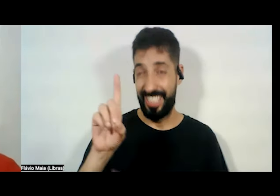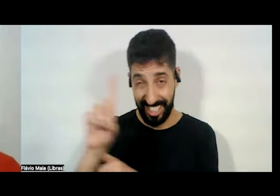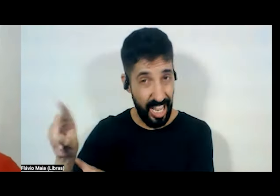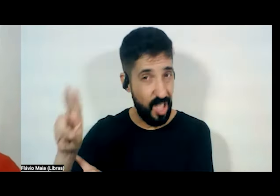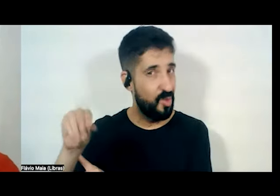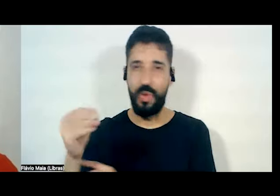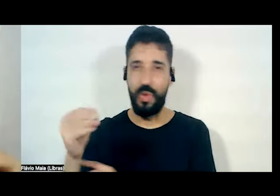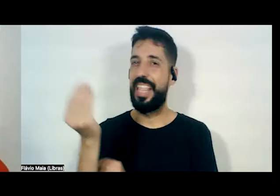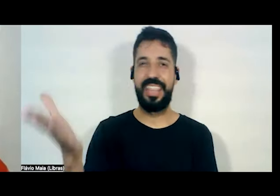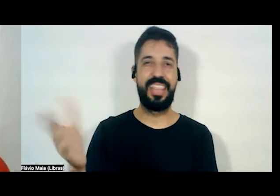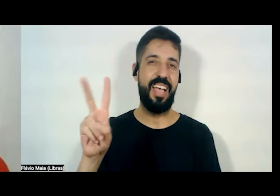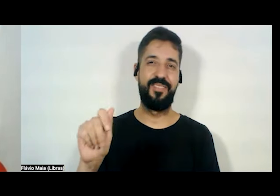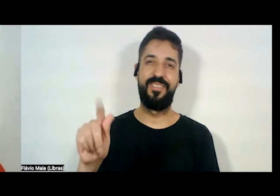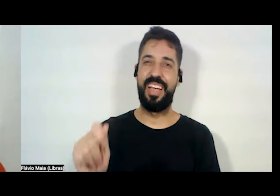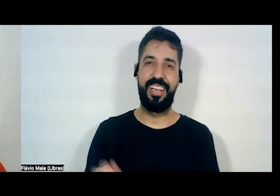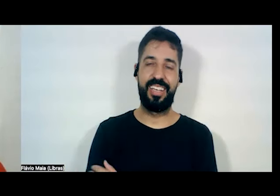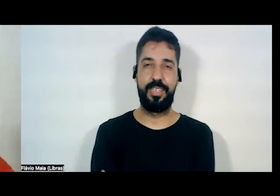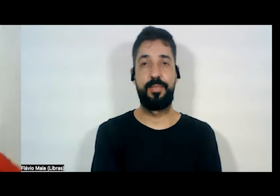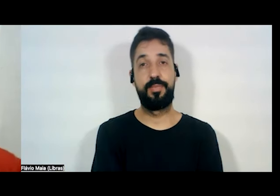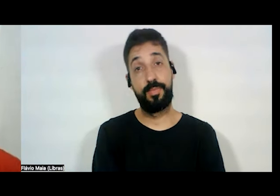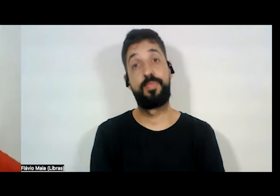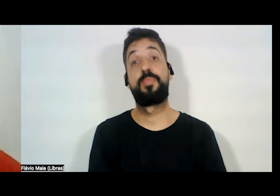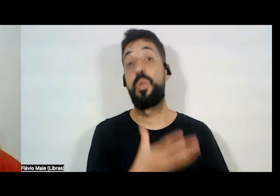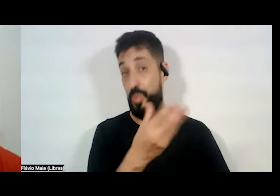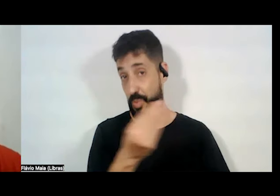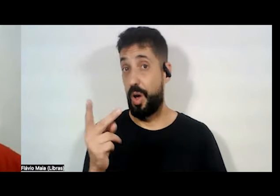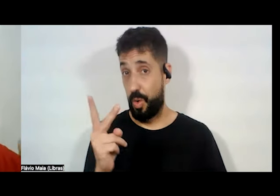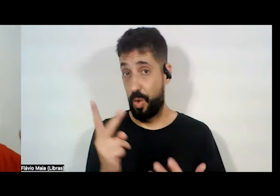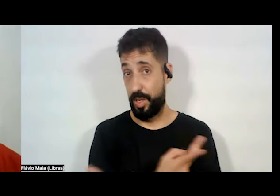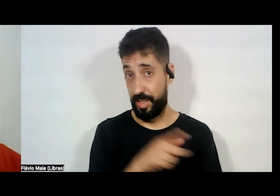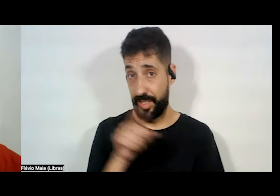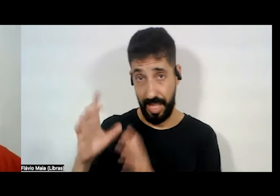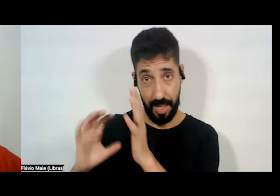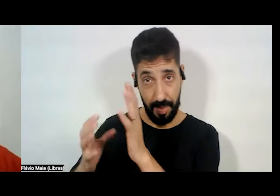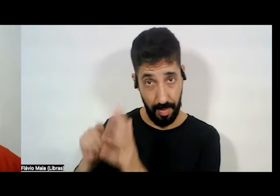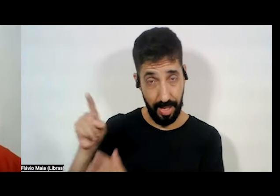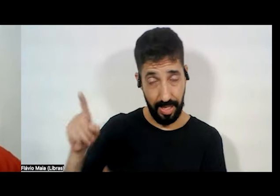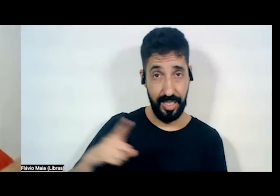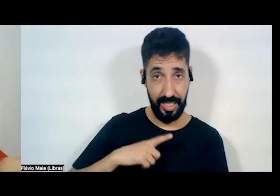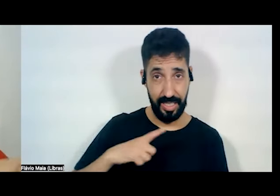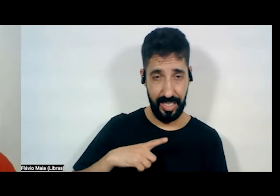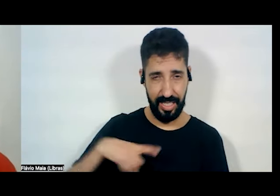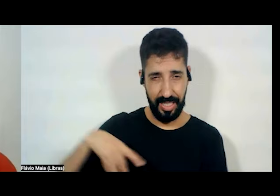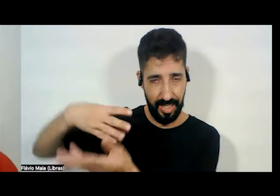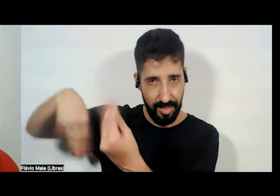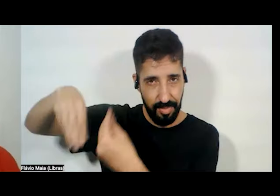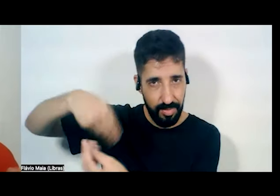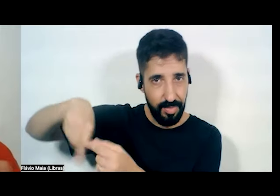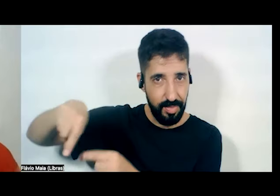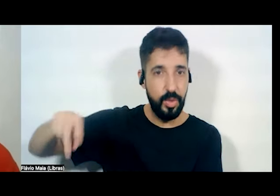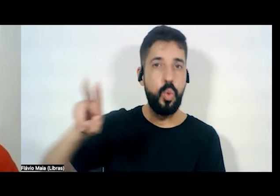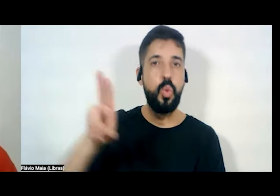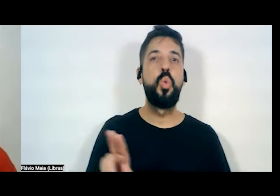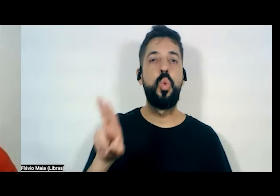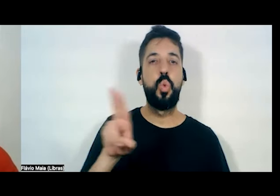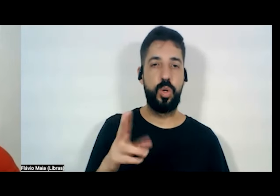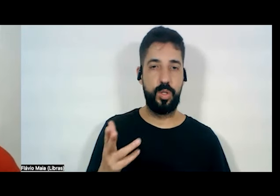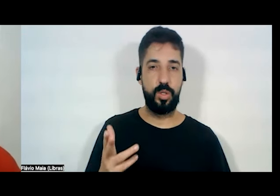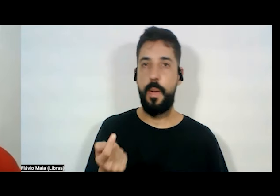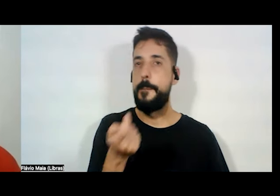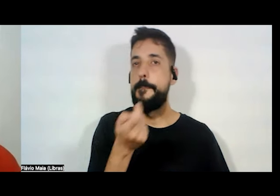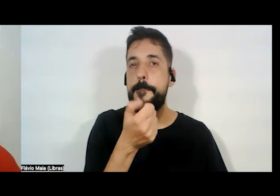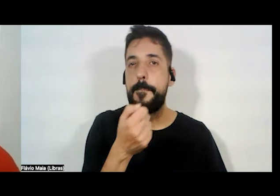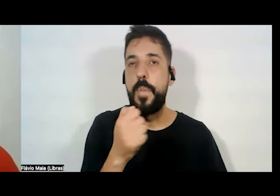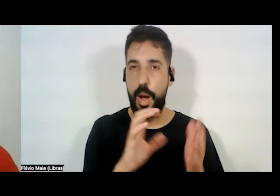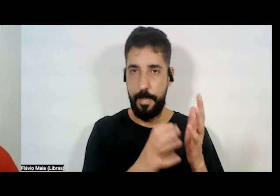Tanto é que muitas vezes nesses partidos que essa sopa de letrinha toda usam, porque poucos são os partidos no